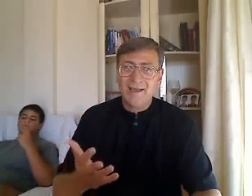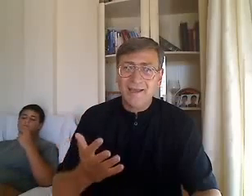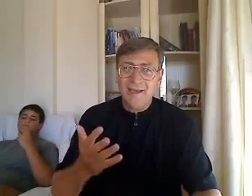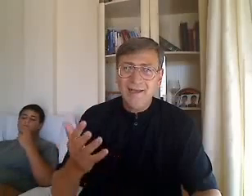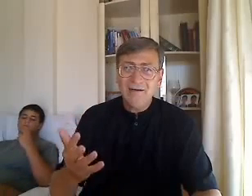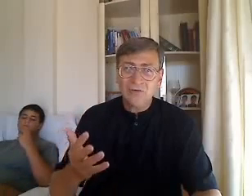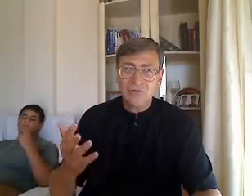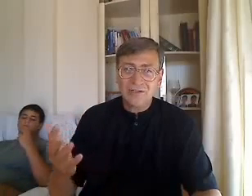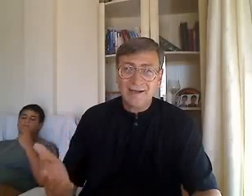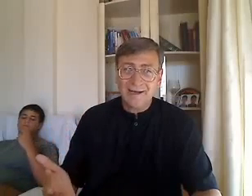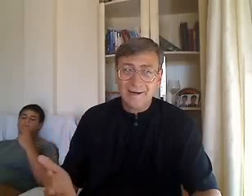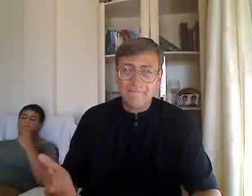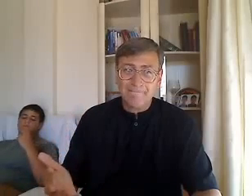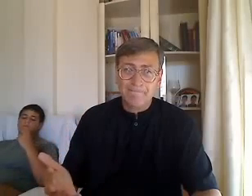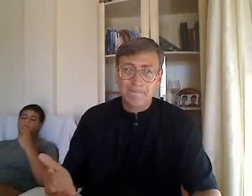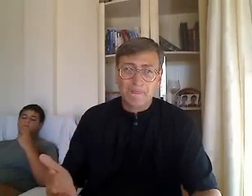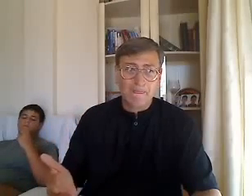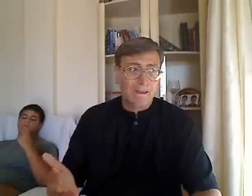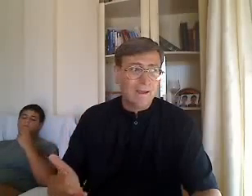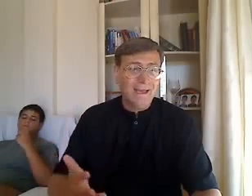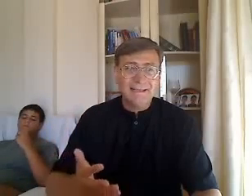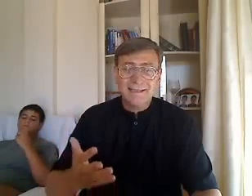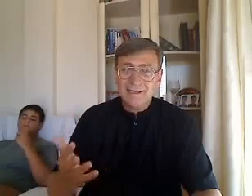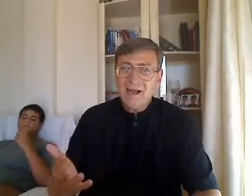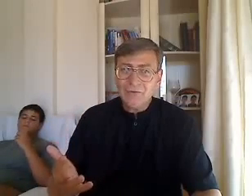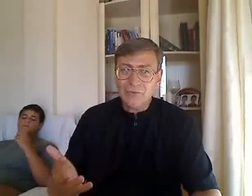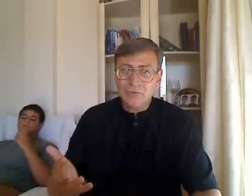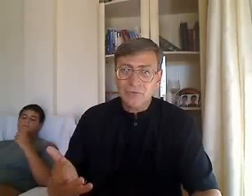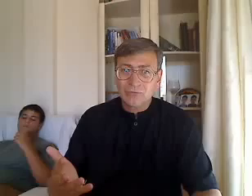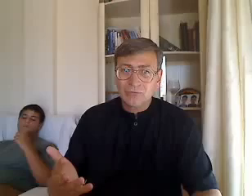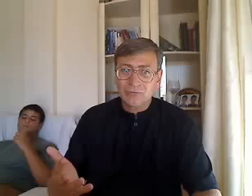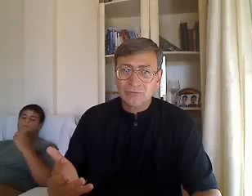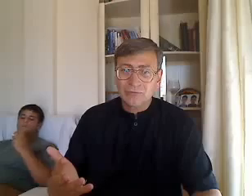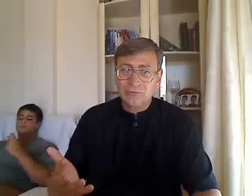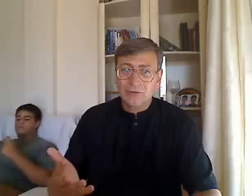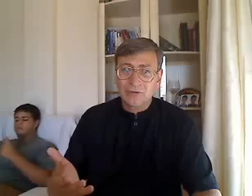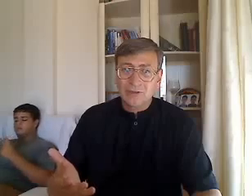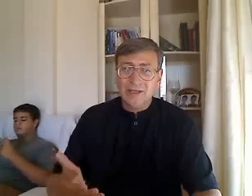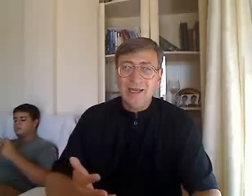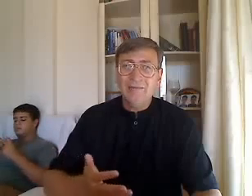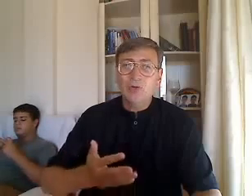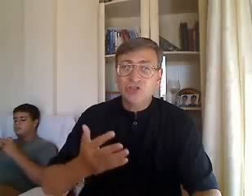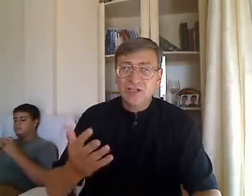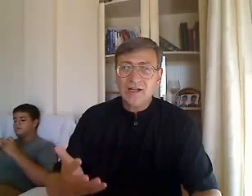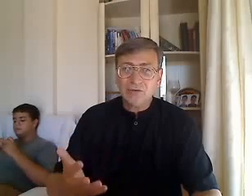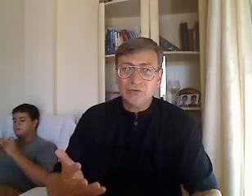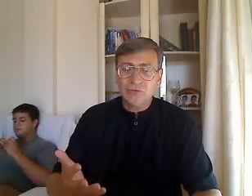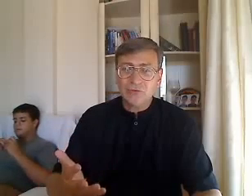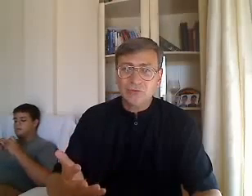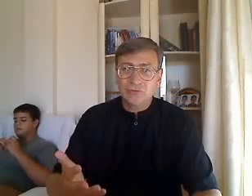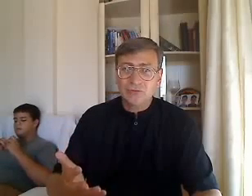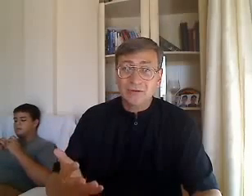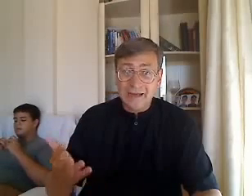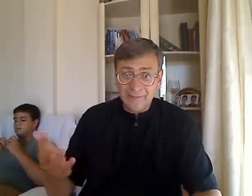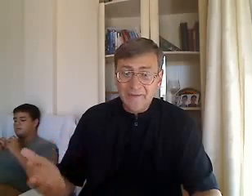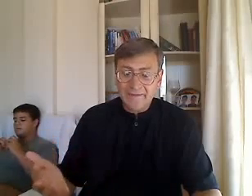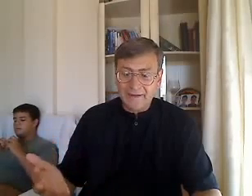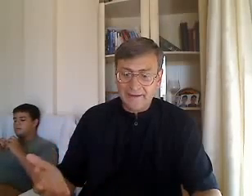Él nos ha enseñado y mostrado el Padre.